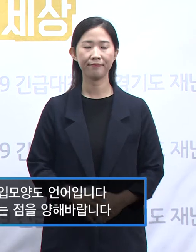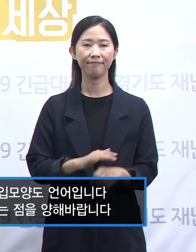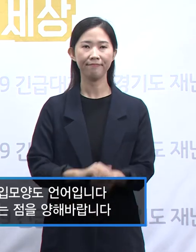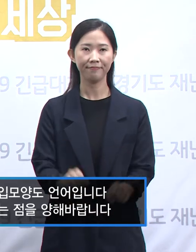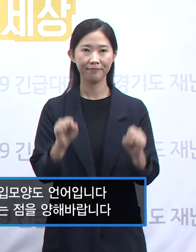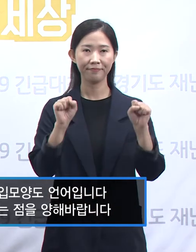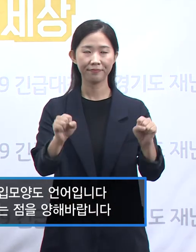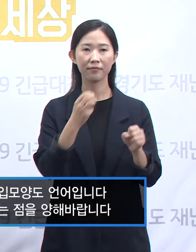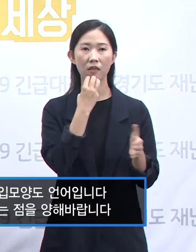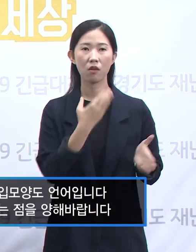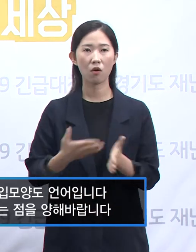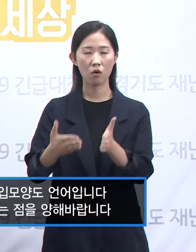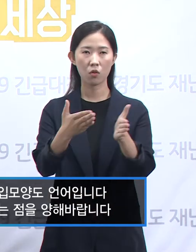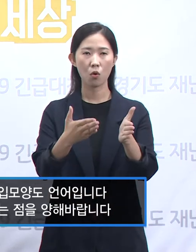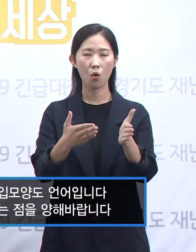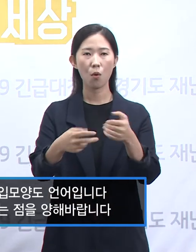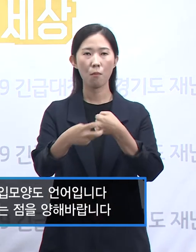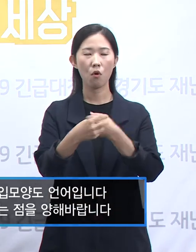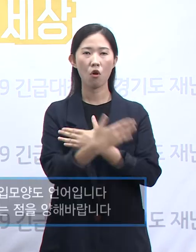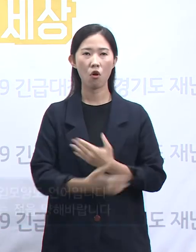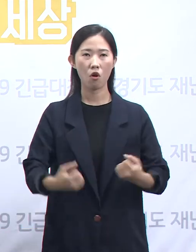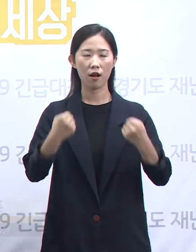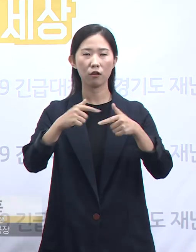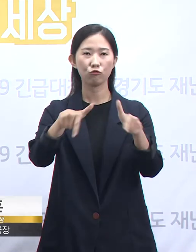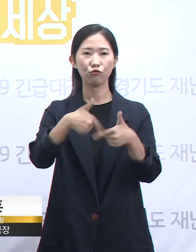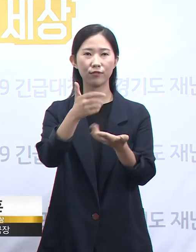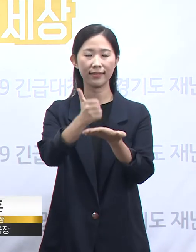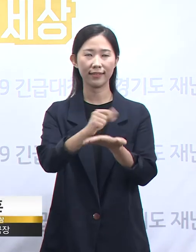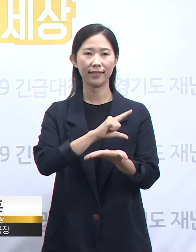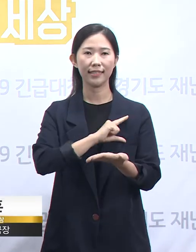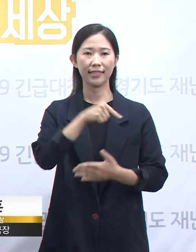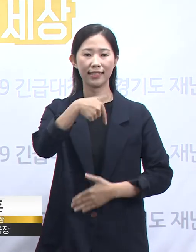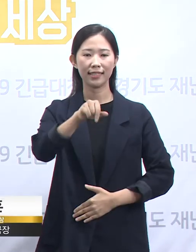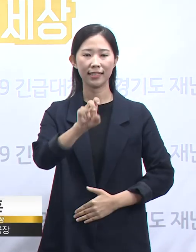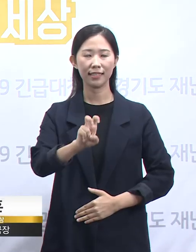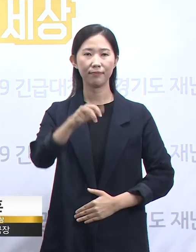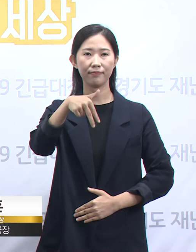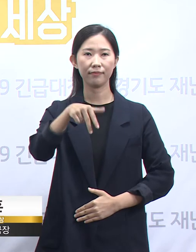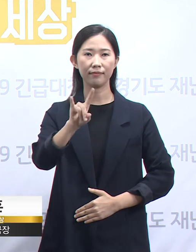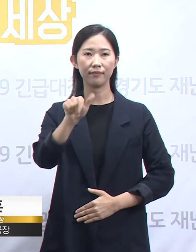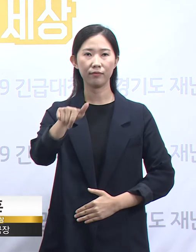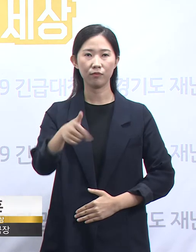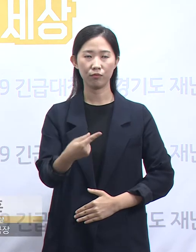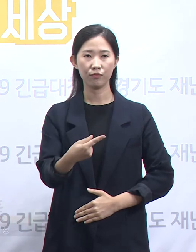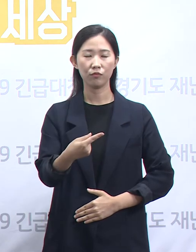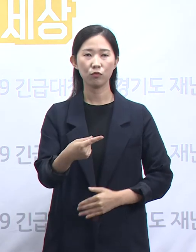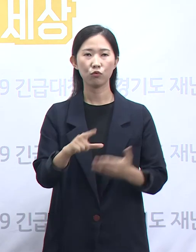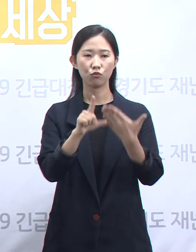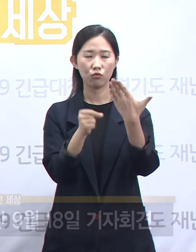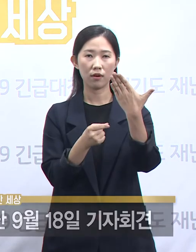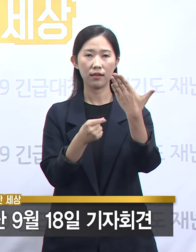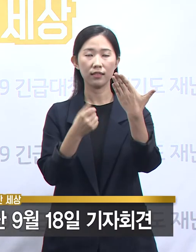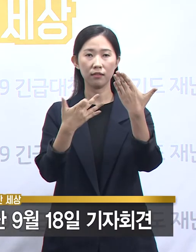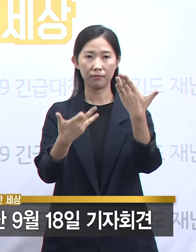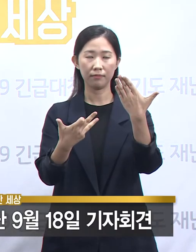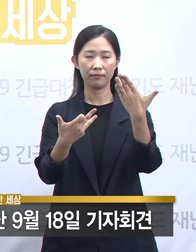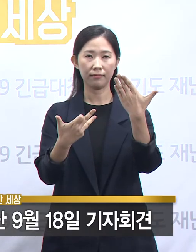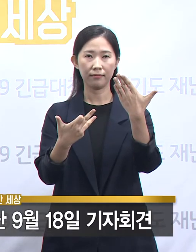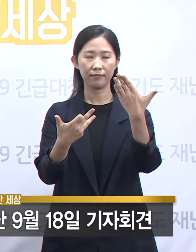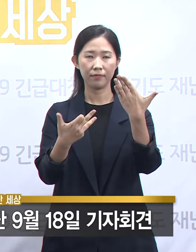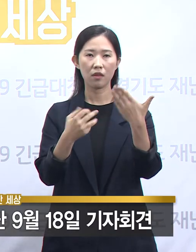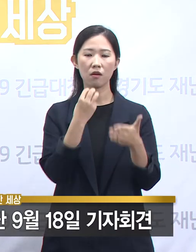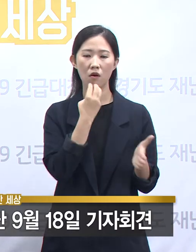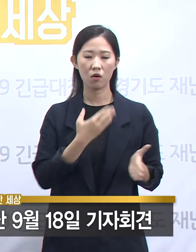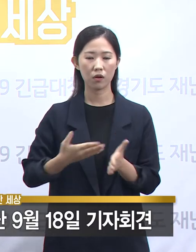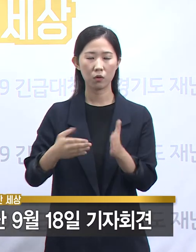안녕하십니까 경기도 보건공원공장 김재훈입니다. 9월 18일 금요일 경기도 코로나19 대응 관련 정례 기자회견을